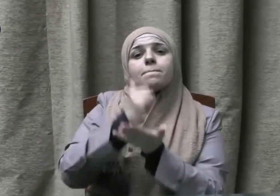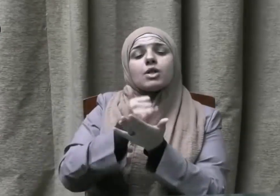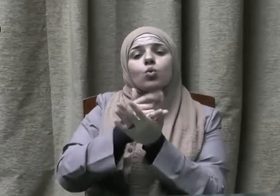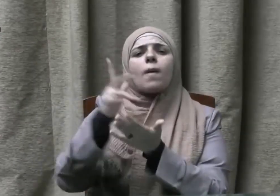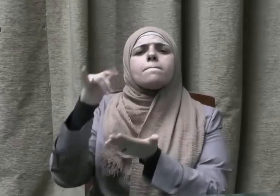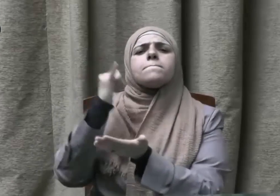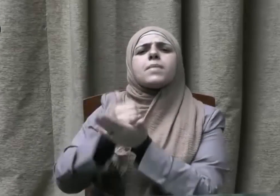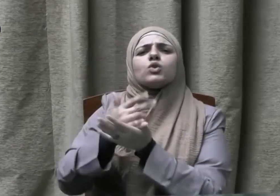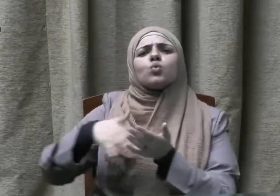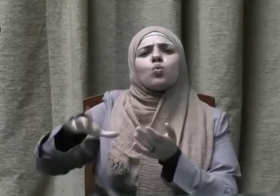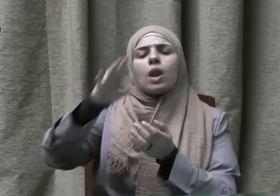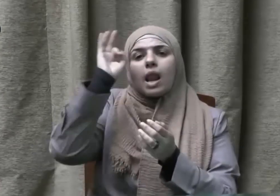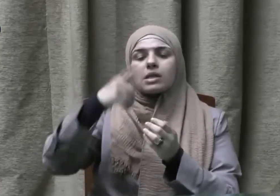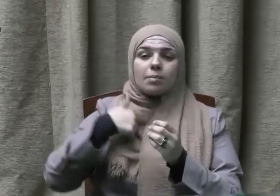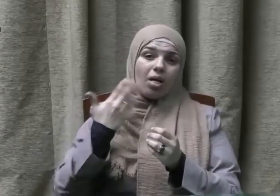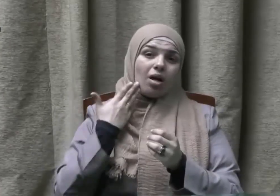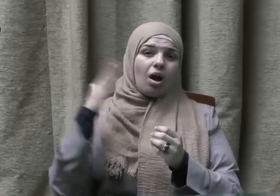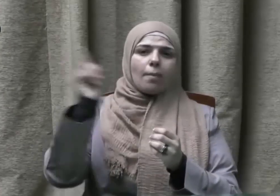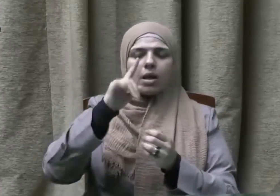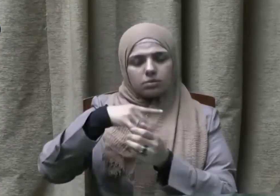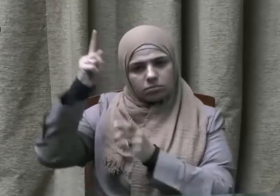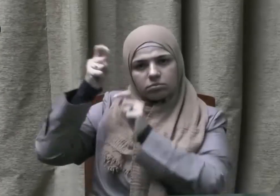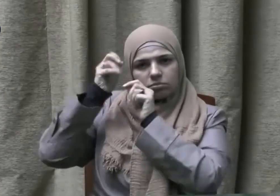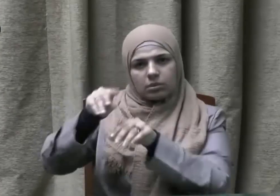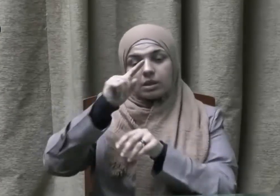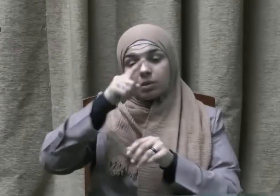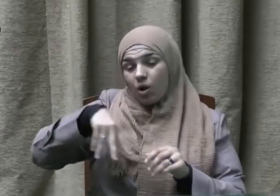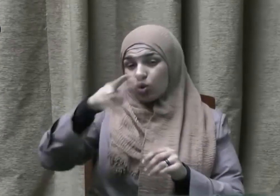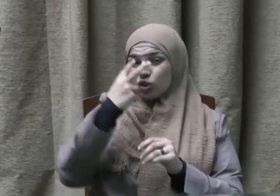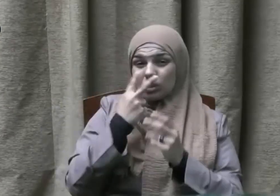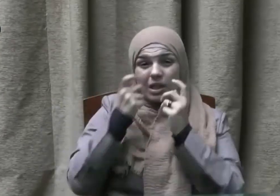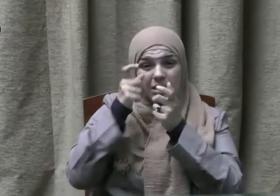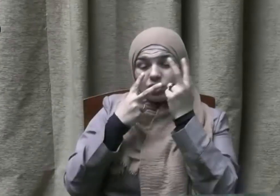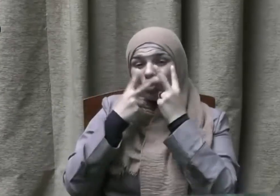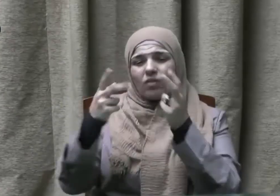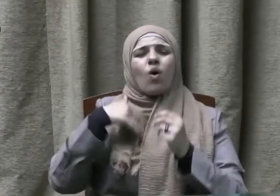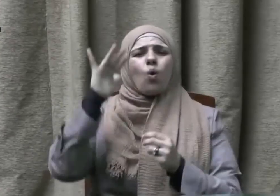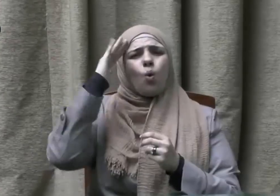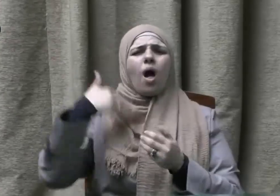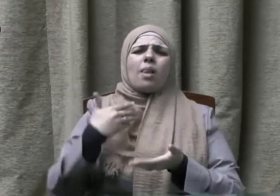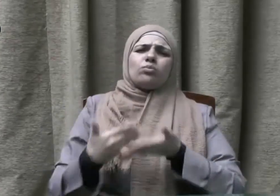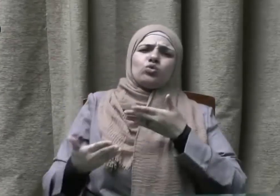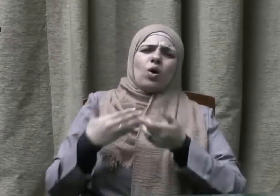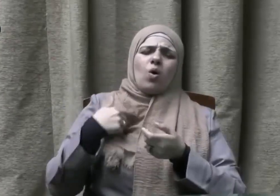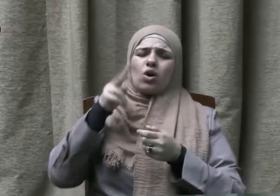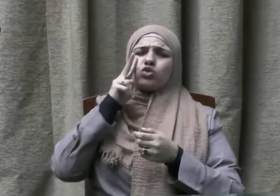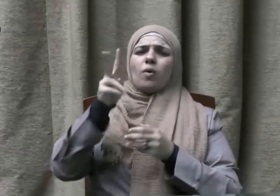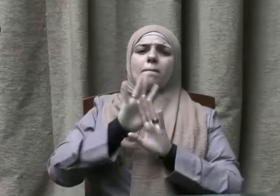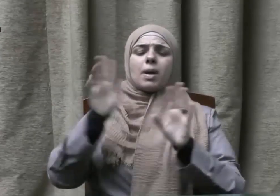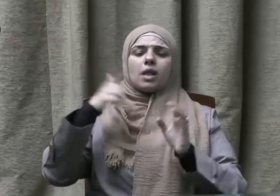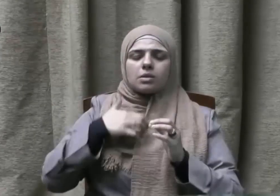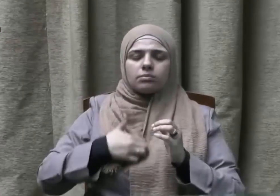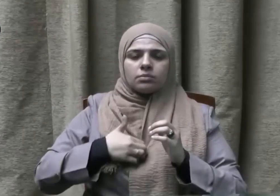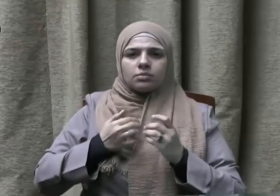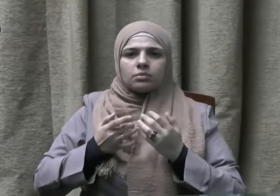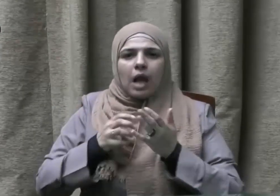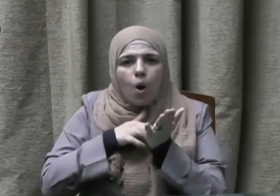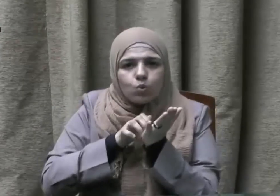قبل أن تكون تشريفا ومن نظر إليها نظرة تشريف فقط متشوقا إليها